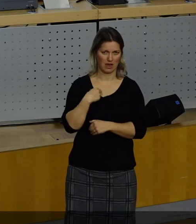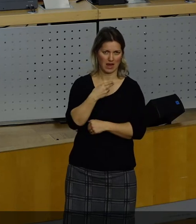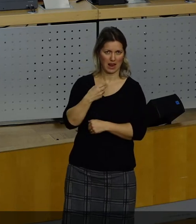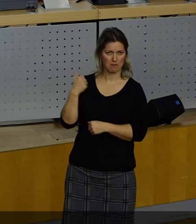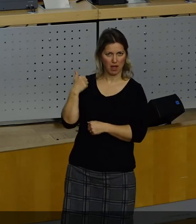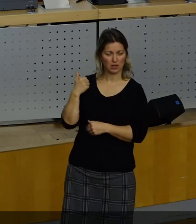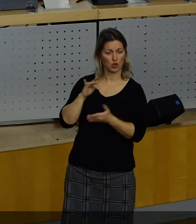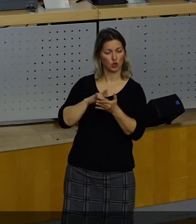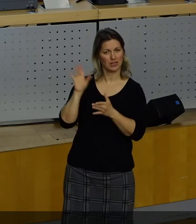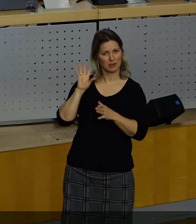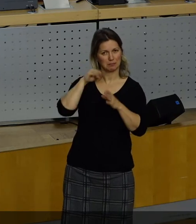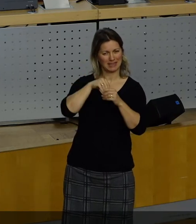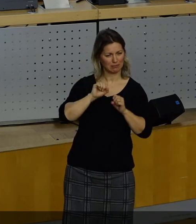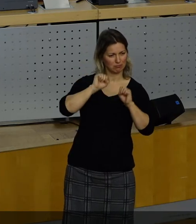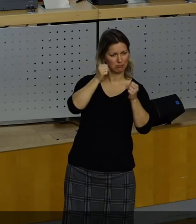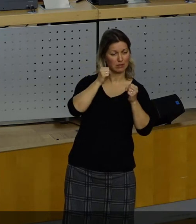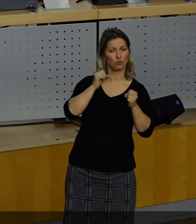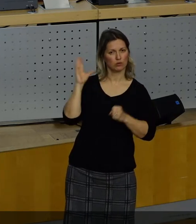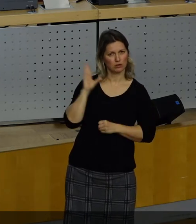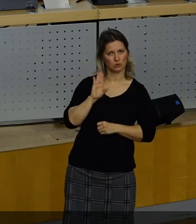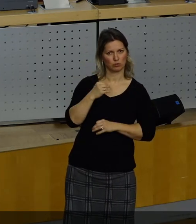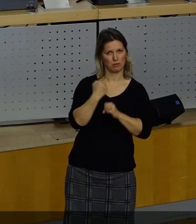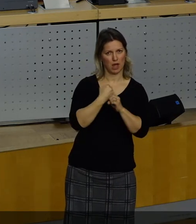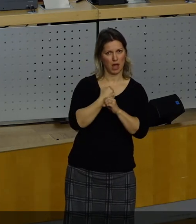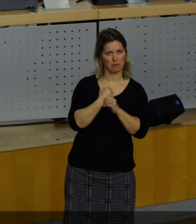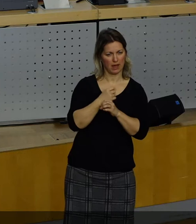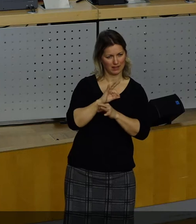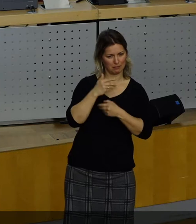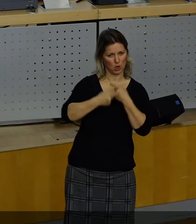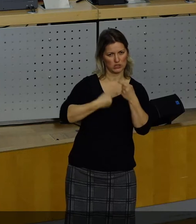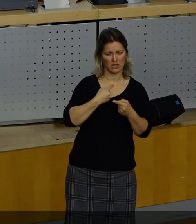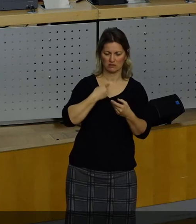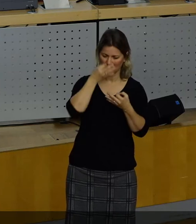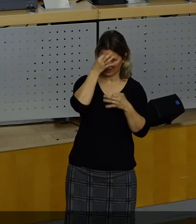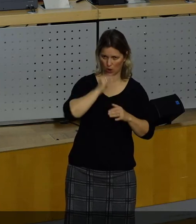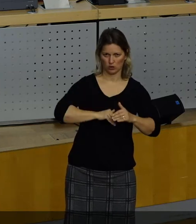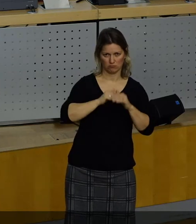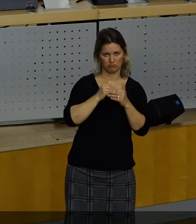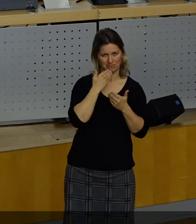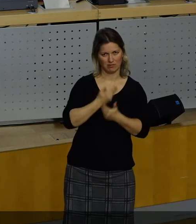für sein Mittun und die vertrauensvolle Zusammenarbeit in diesem Prozess recht herzlich bedanken.